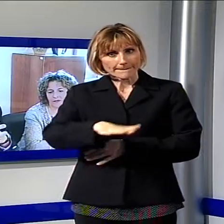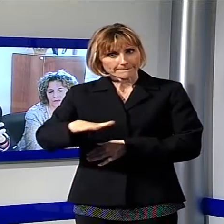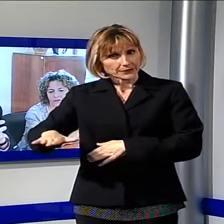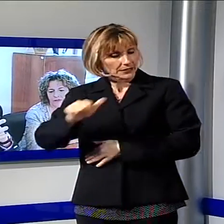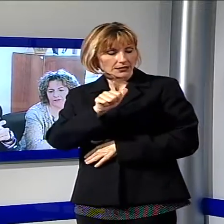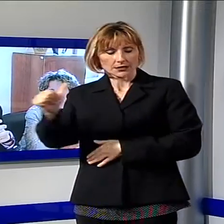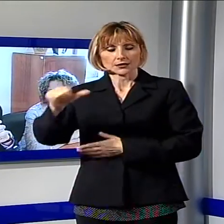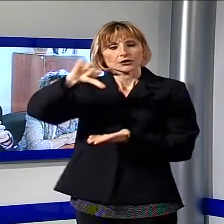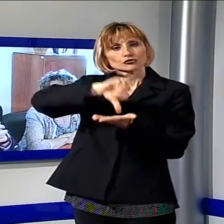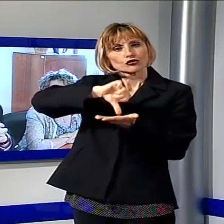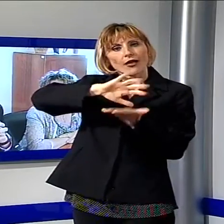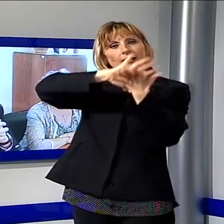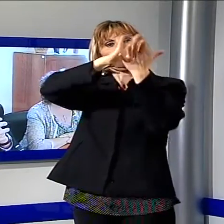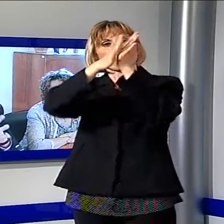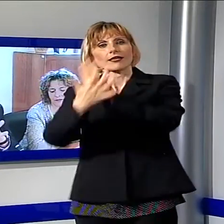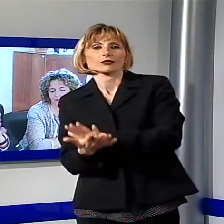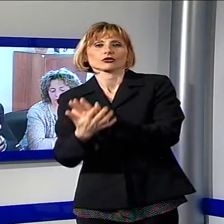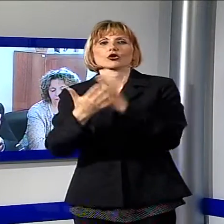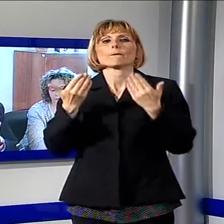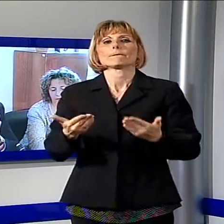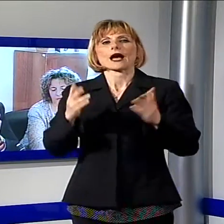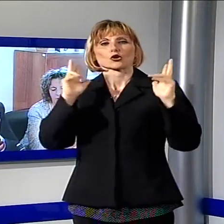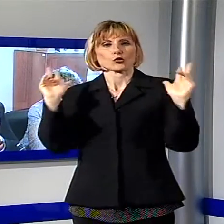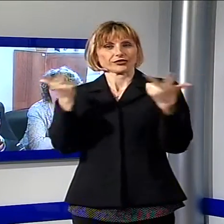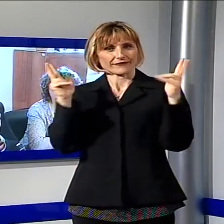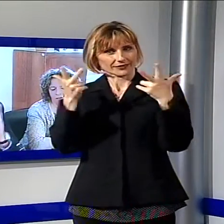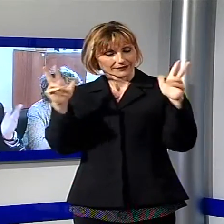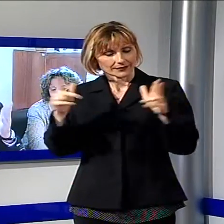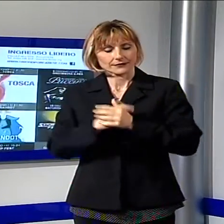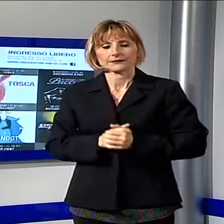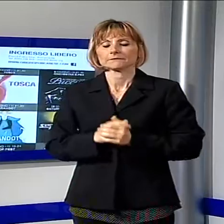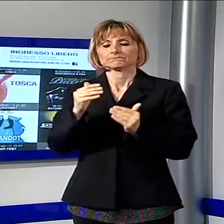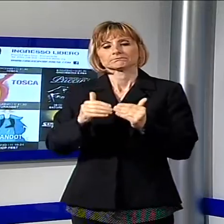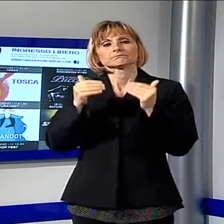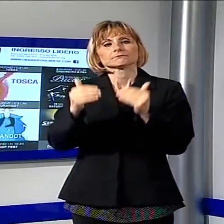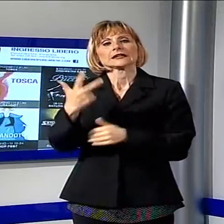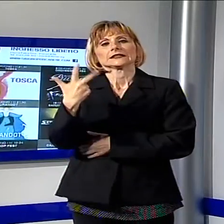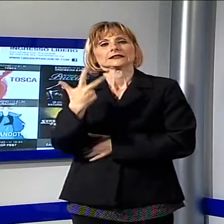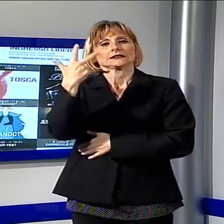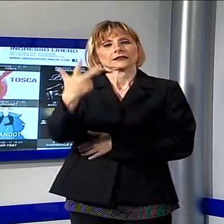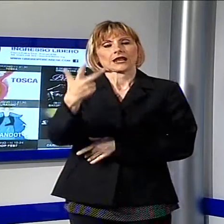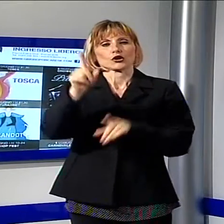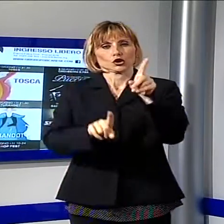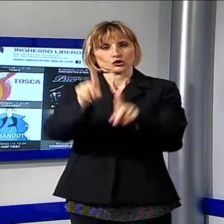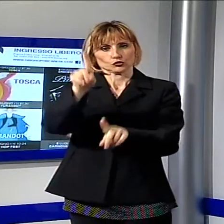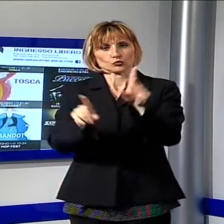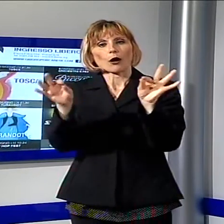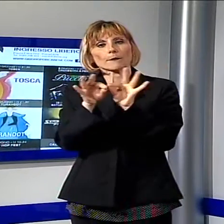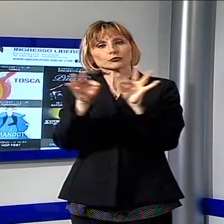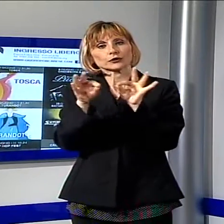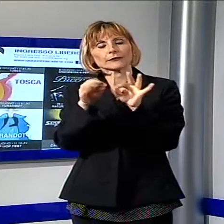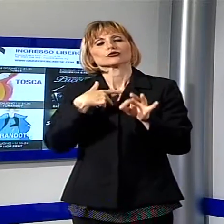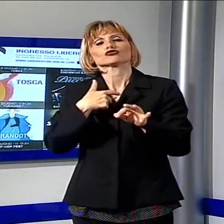centro che si trasformerà in una sorta di parco divertimenti. Il 3 giugno l'appuntamento con Mifai Sganascià, la gara di